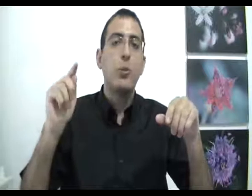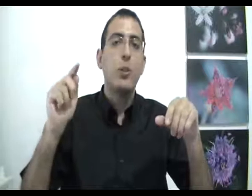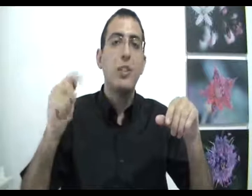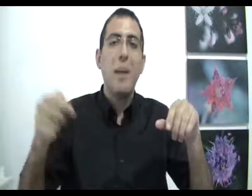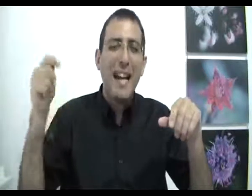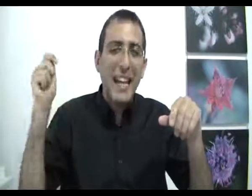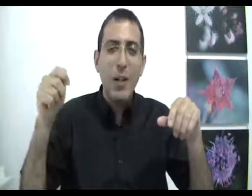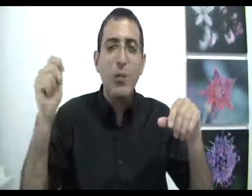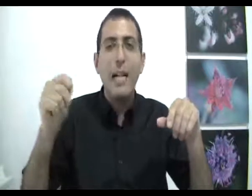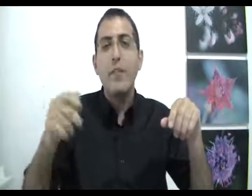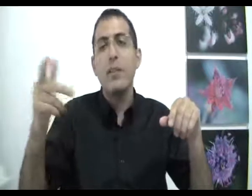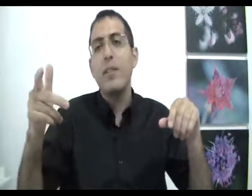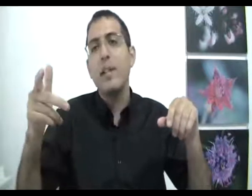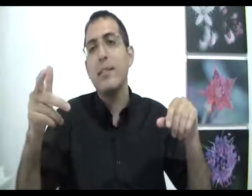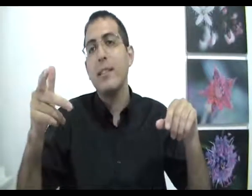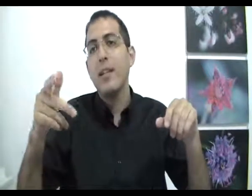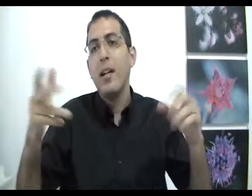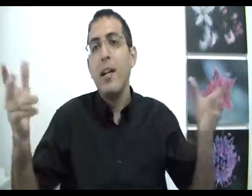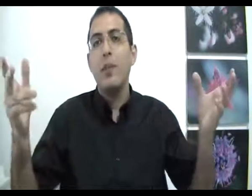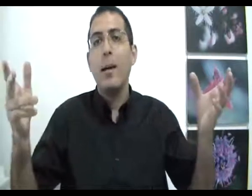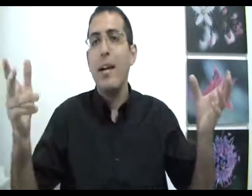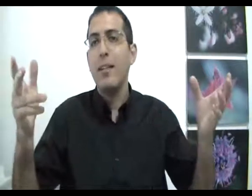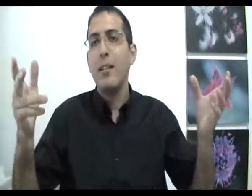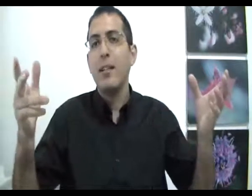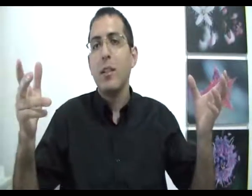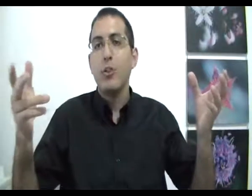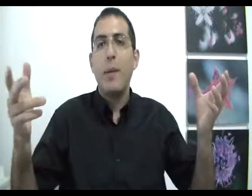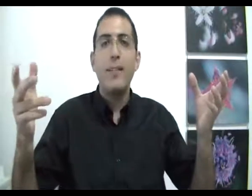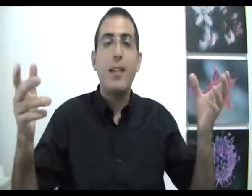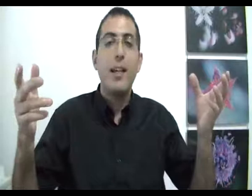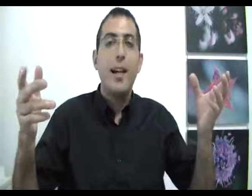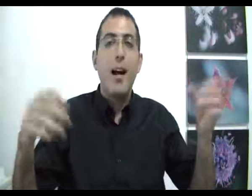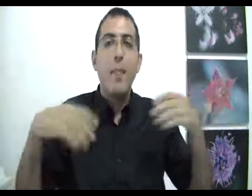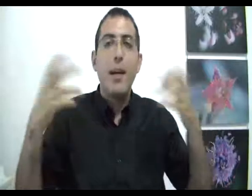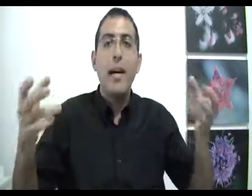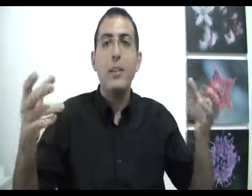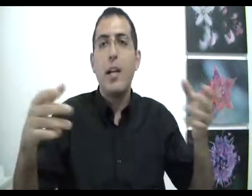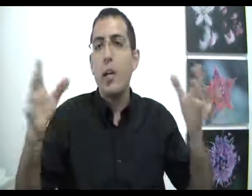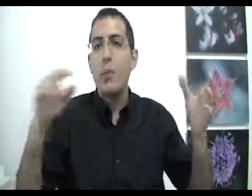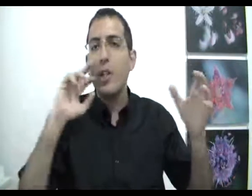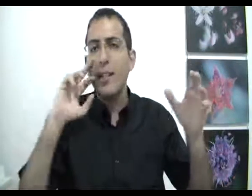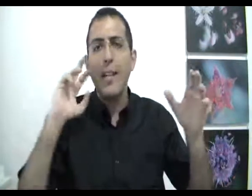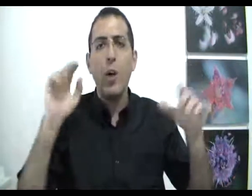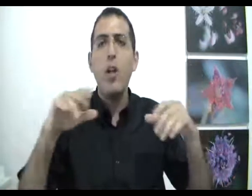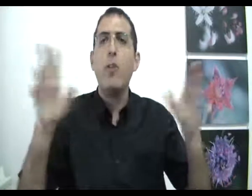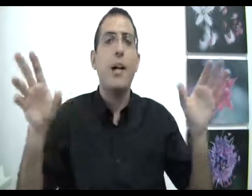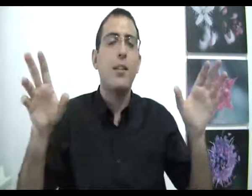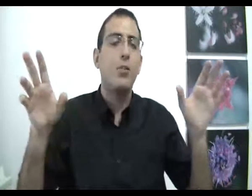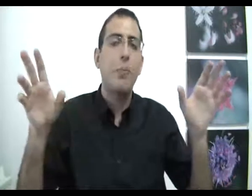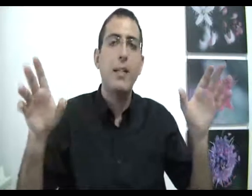שמחריח אותך לבחור את הדבר הזה אז לא בחרת זאת אומרת כי הבחירה שלך היא לא בשליטת לך יכול להיות שבחרת זאת אומרת